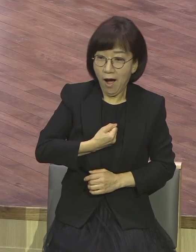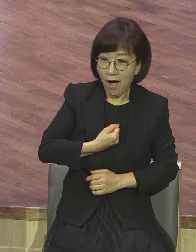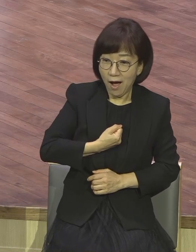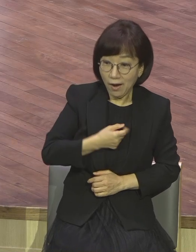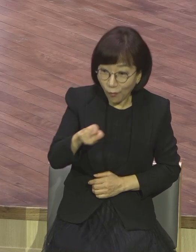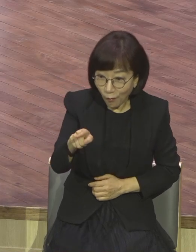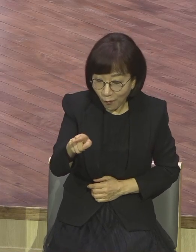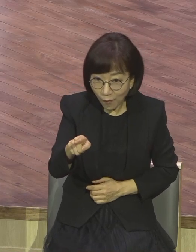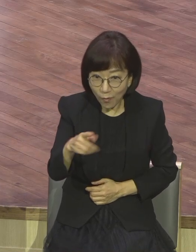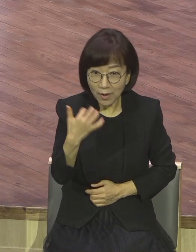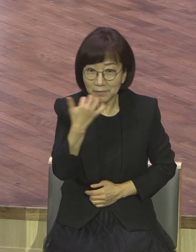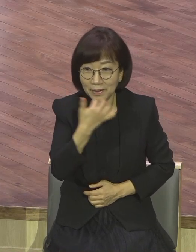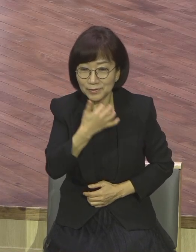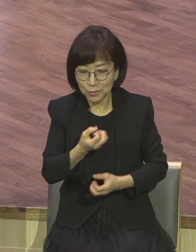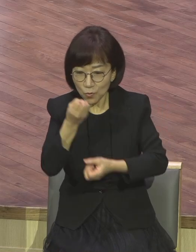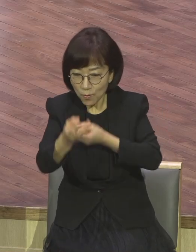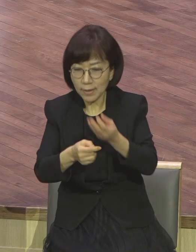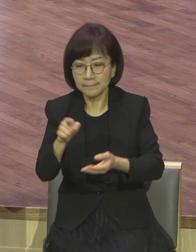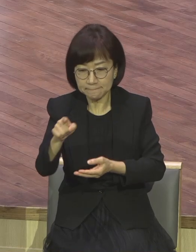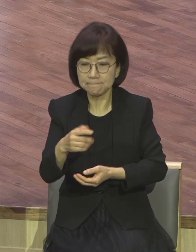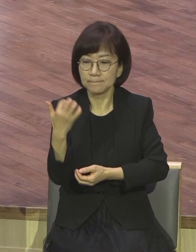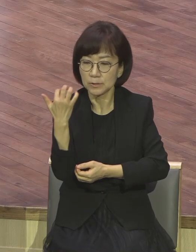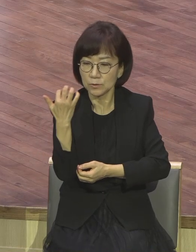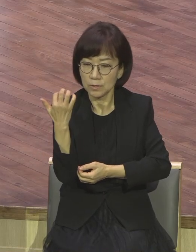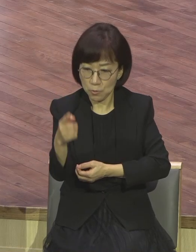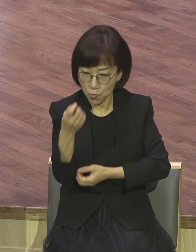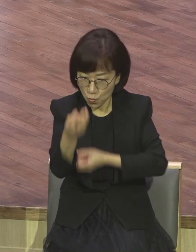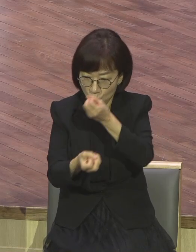베드로의 이 고백 위에 내가 교회를 세우겠다.